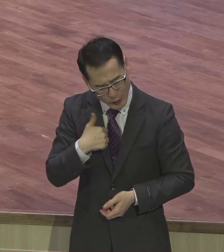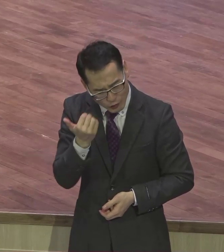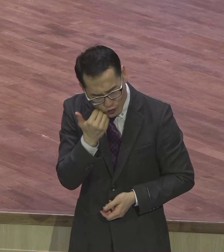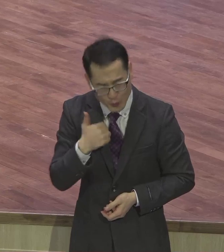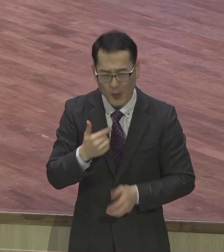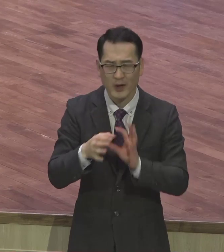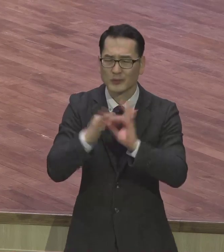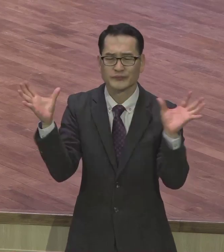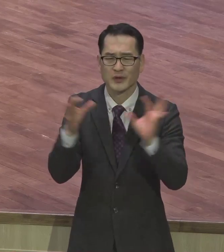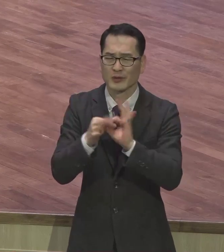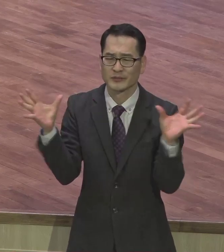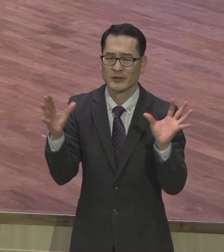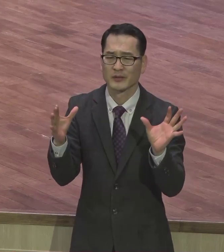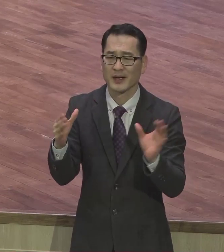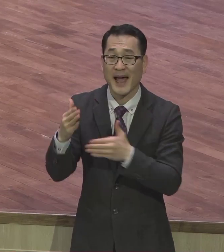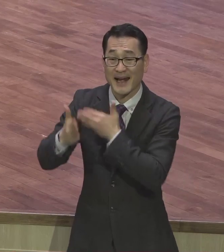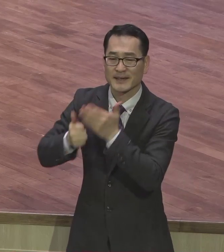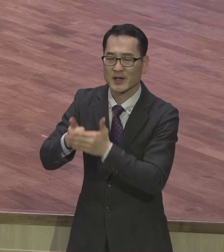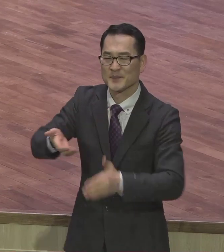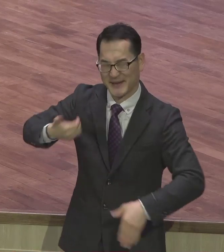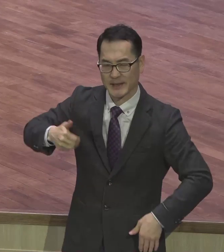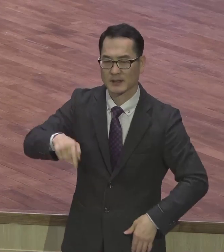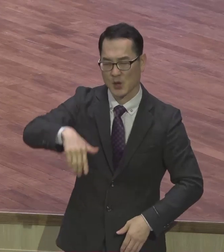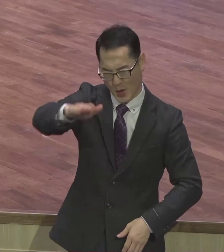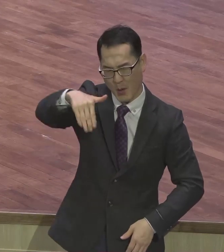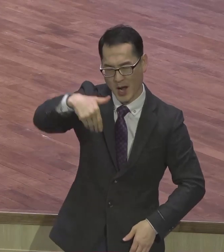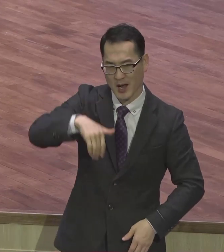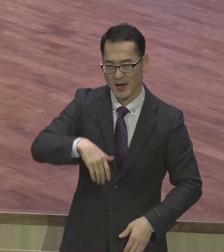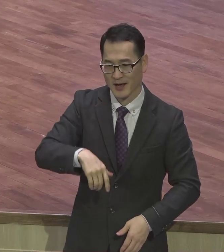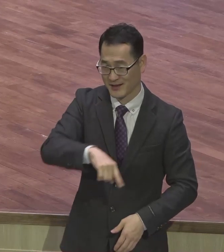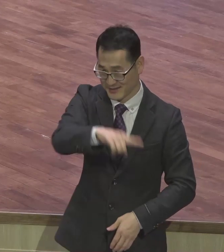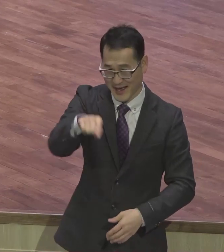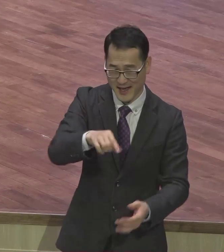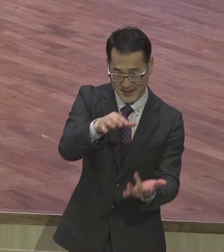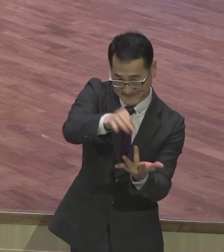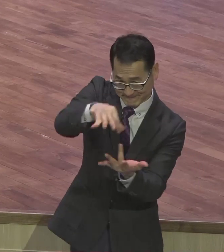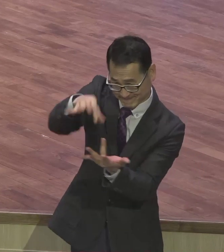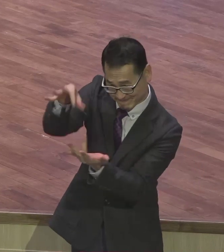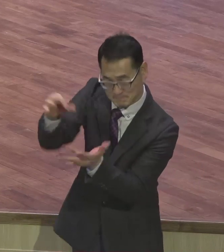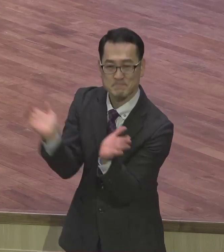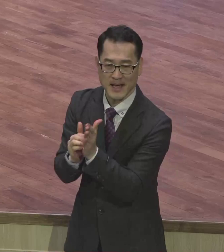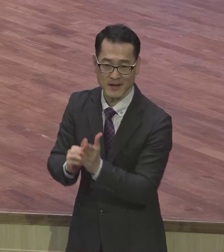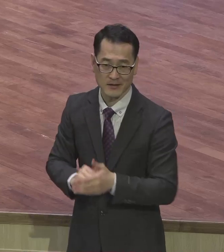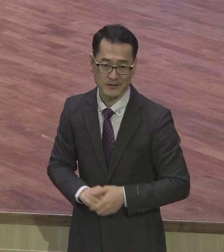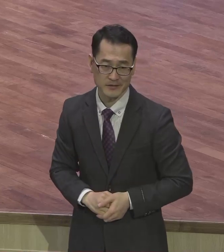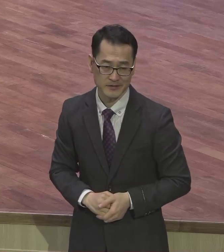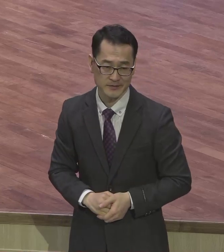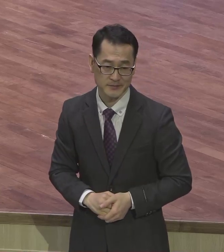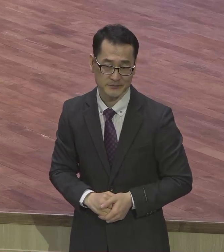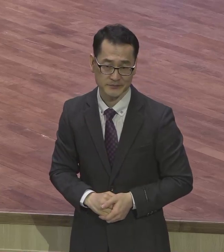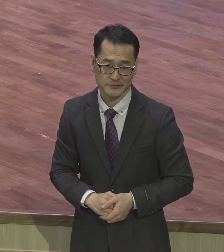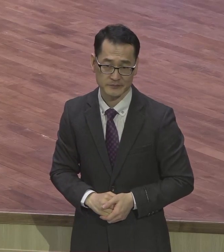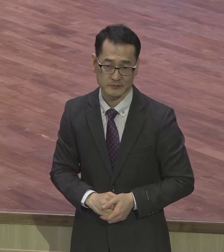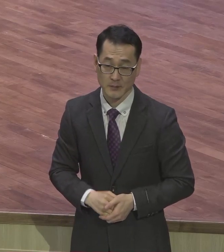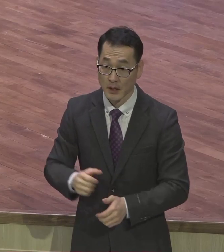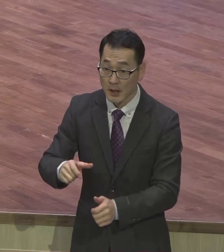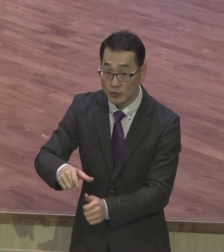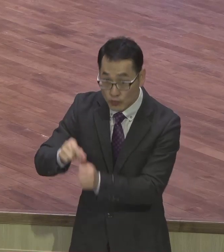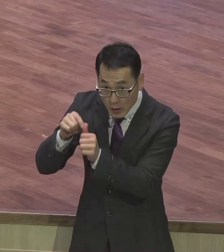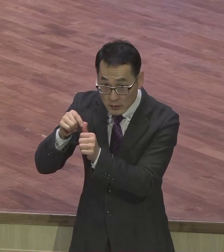상관없이 또 내 행위도 내 노력도 상관없어요. 구원이라는 것은 무슨 인간의 어떤 행위라든가